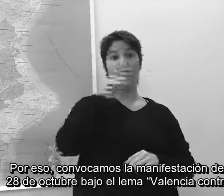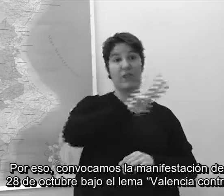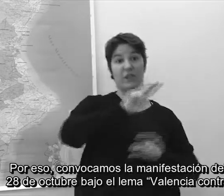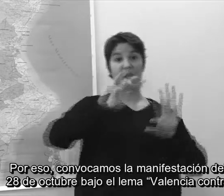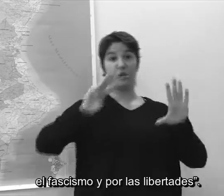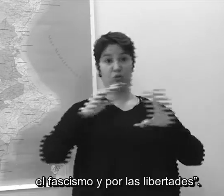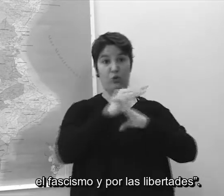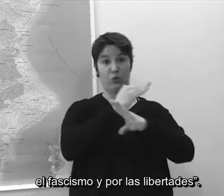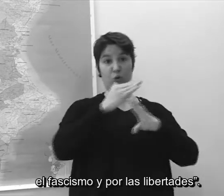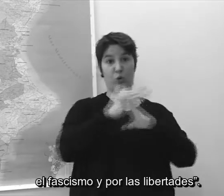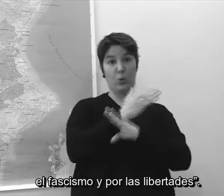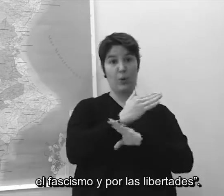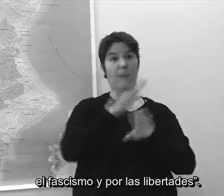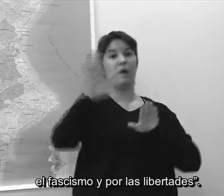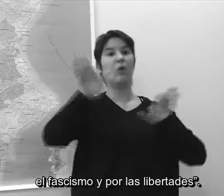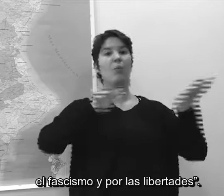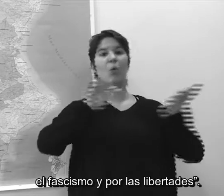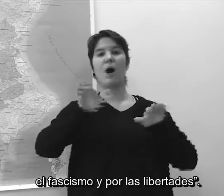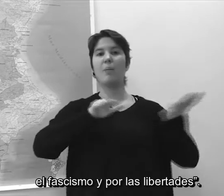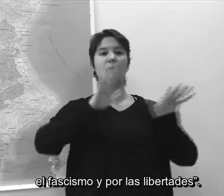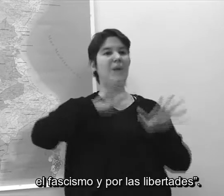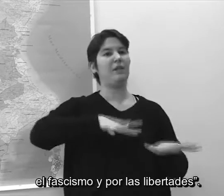contra el feixisme i per les llibertats.